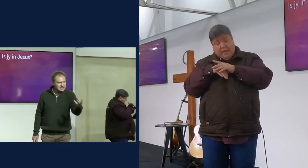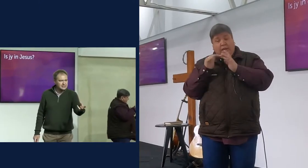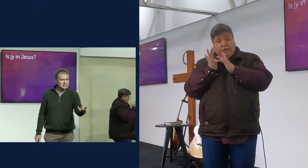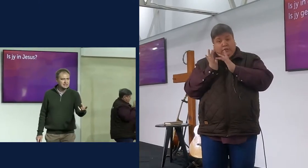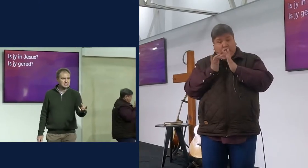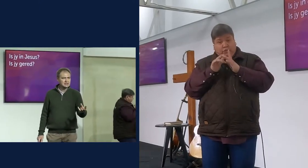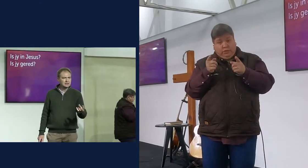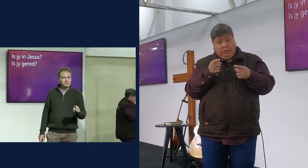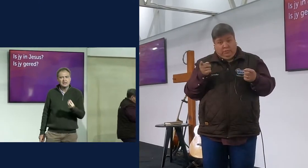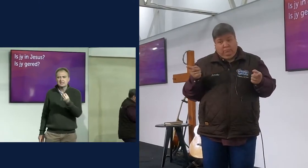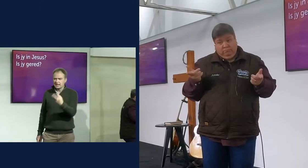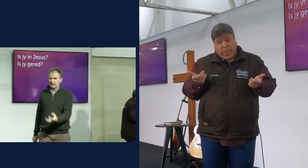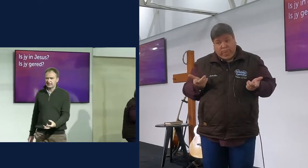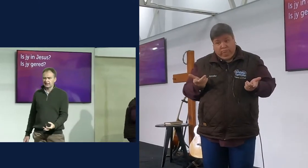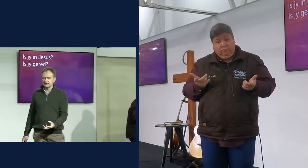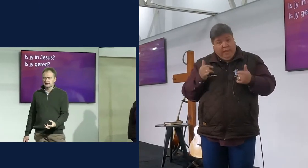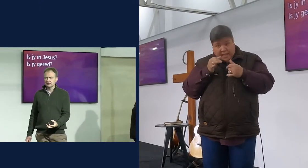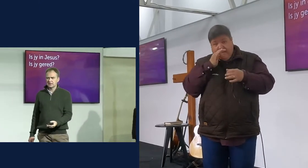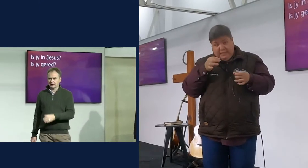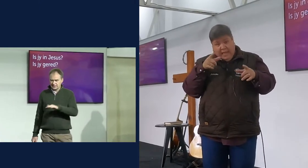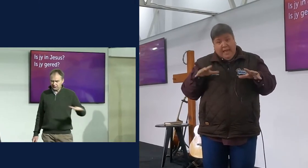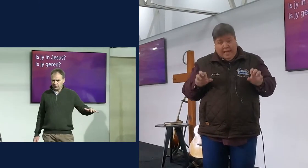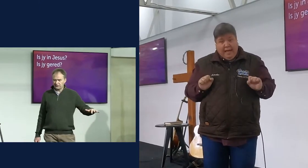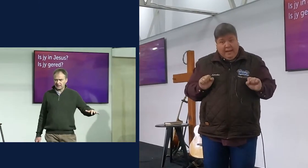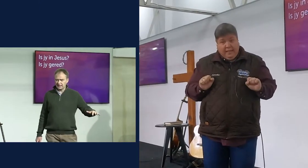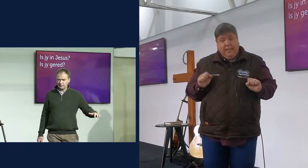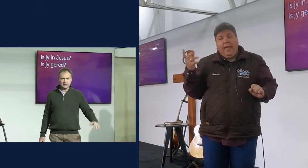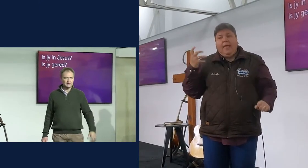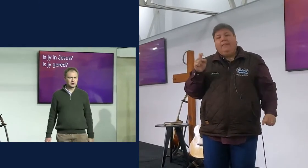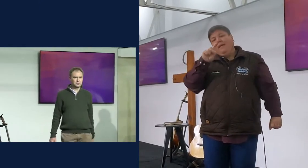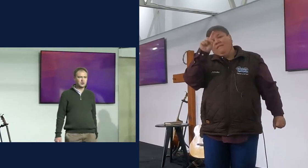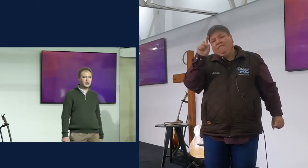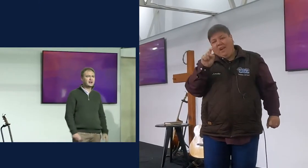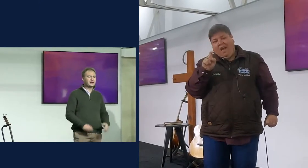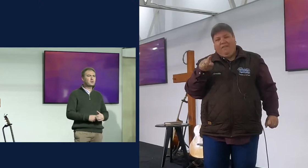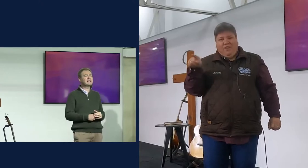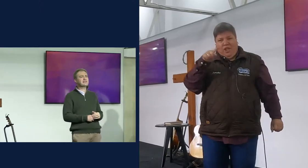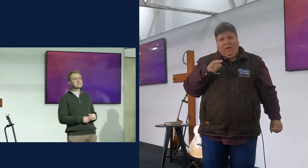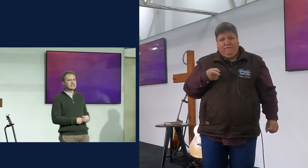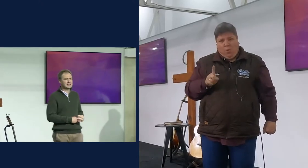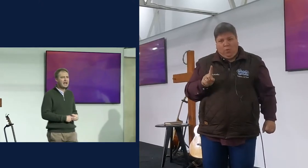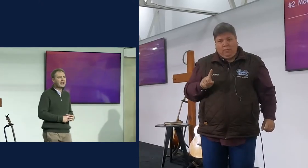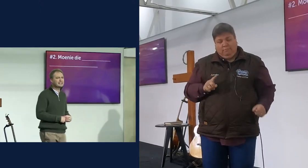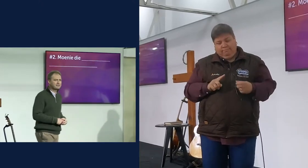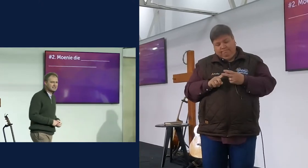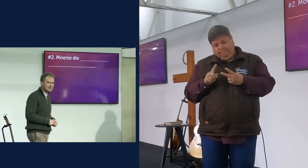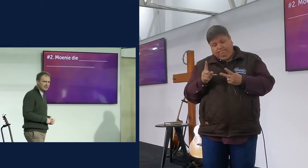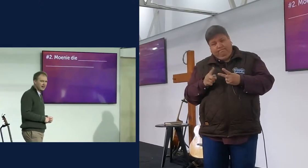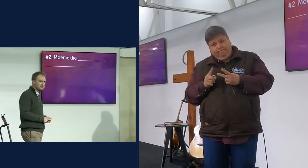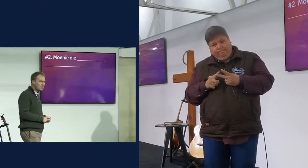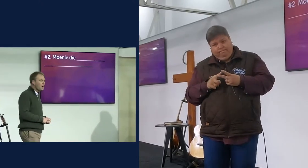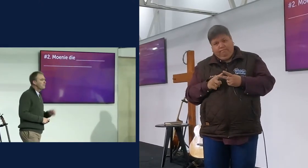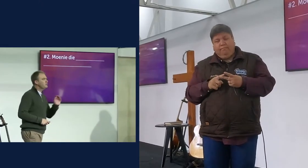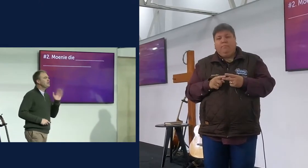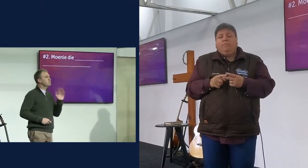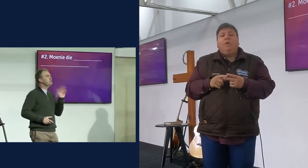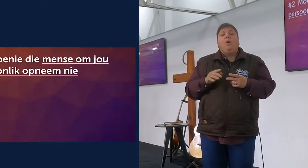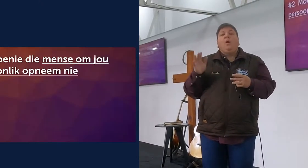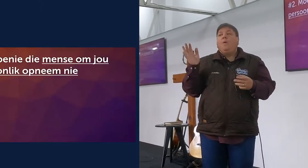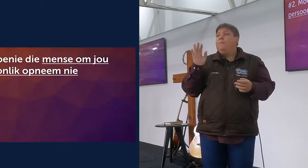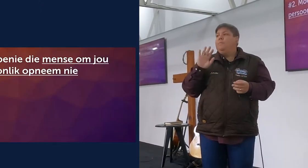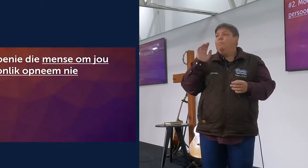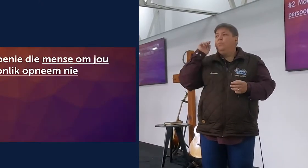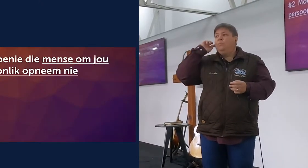is jy in Jesus, is jy gerekt, kyk, dis die vraag, wat ek en jy moet antwoord pak, ok, tweede levenslees, uit Jefta's leven uit, moet nie